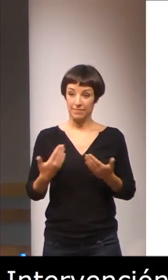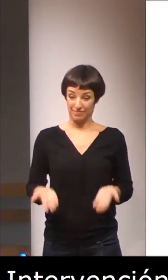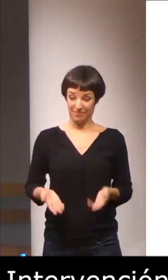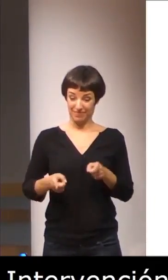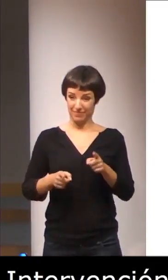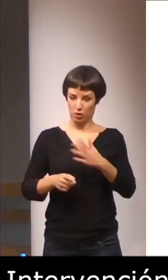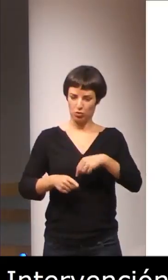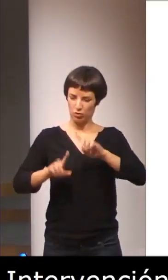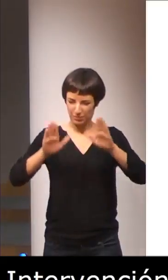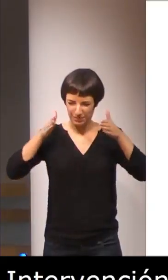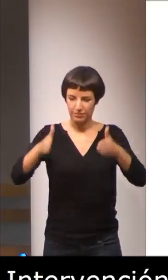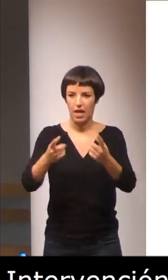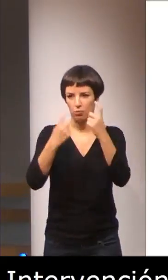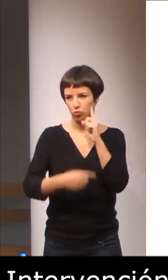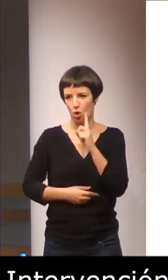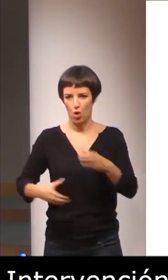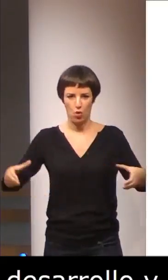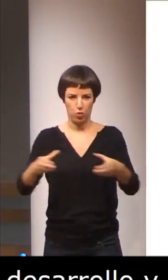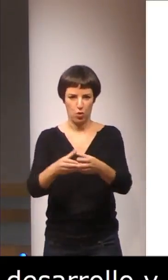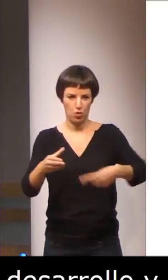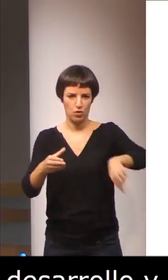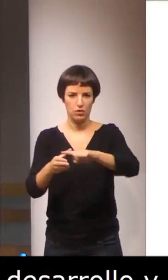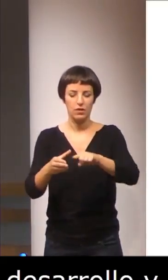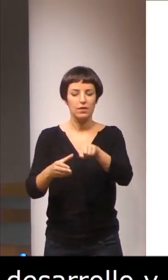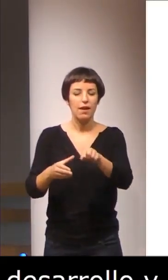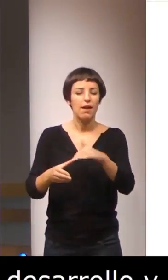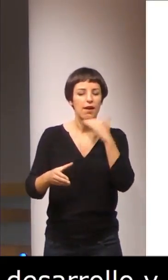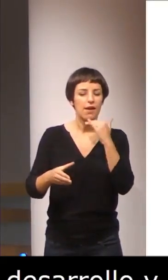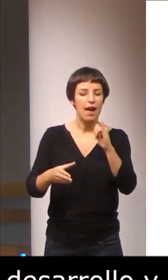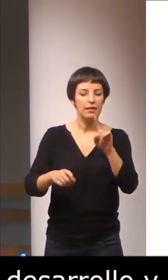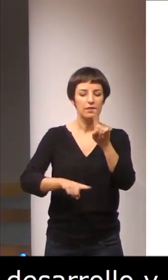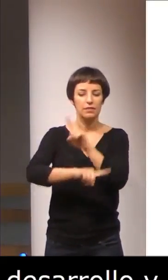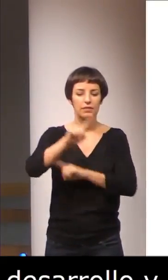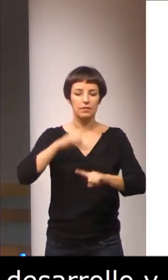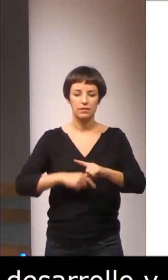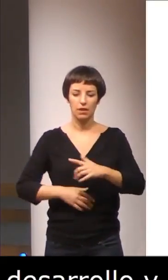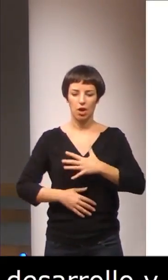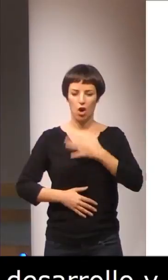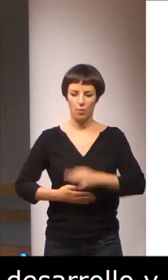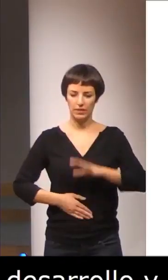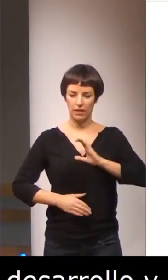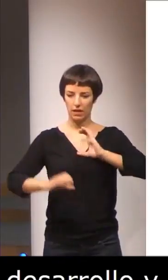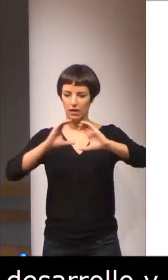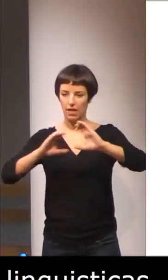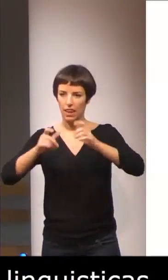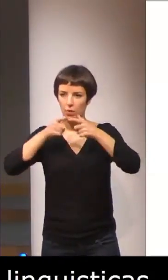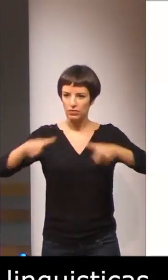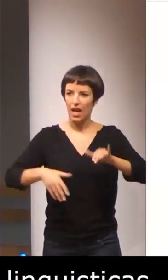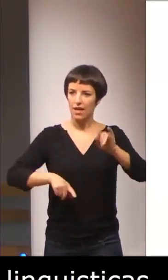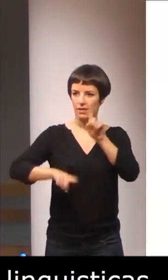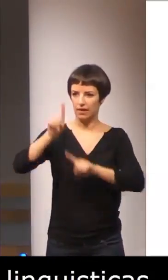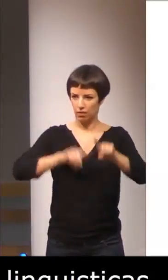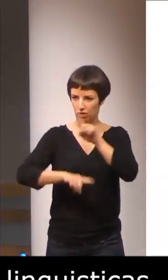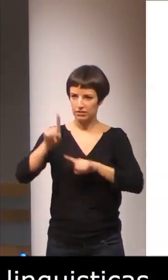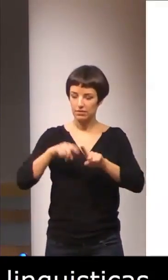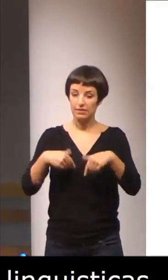sordo, que presenta alteraciones en la competencia comunicativa y lingüística, y que precisa